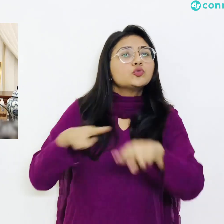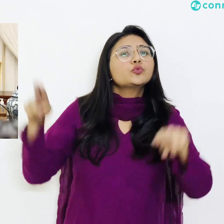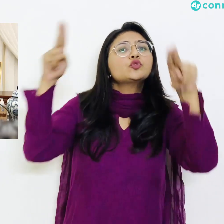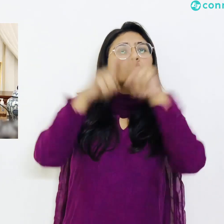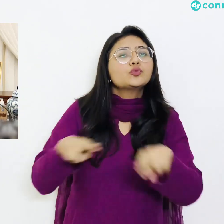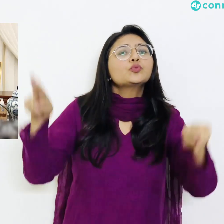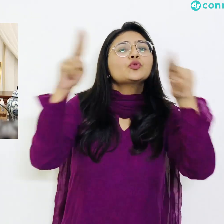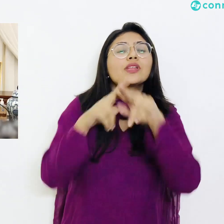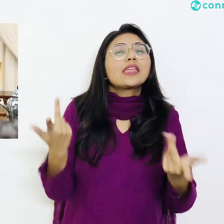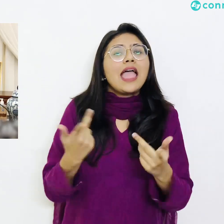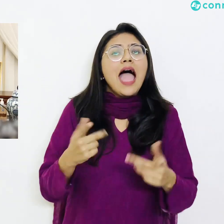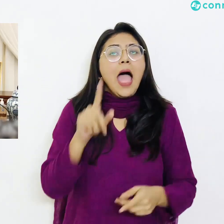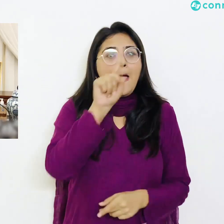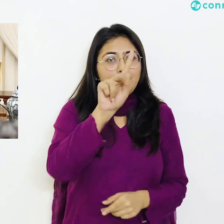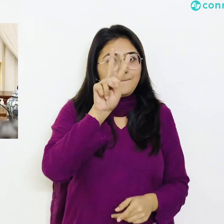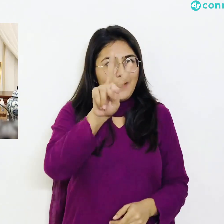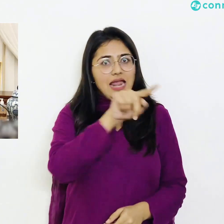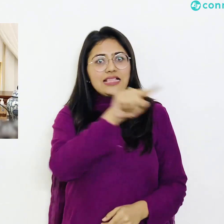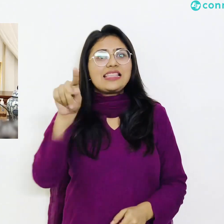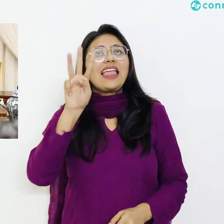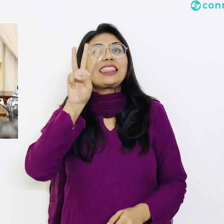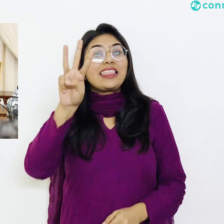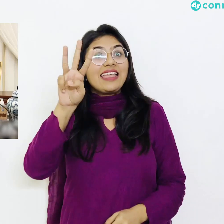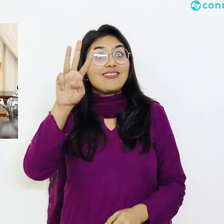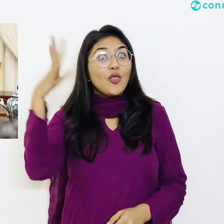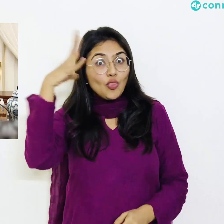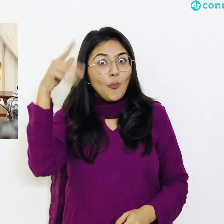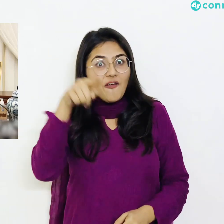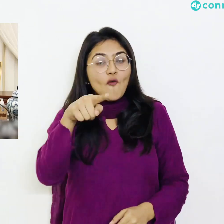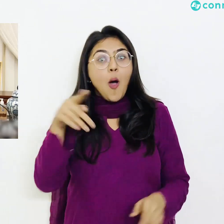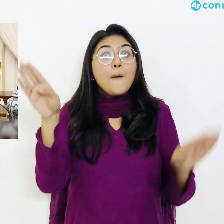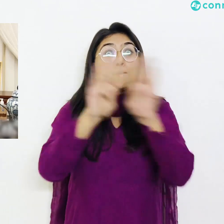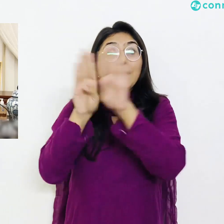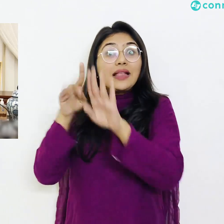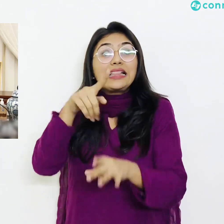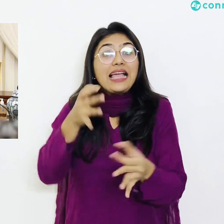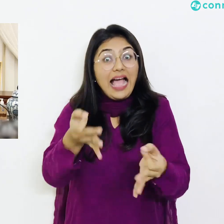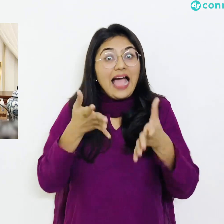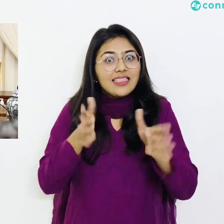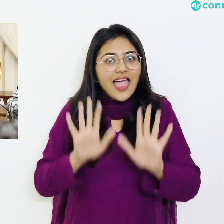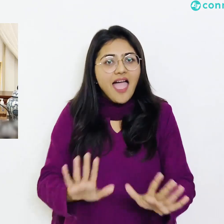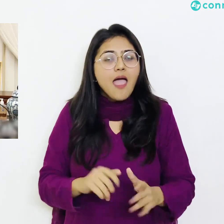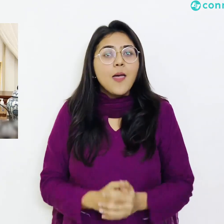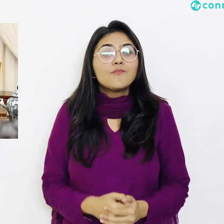بارہ سے تین بجے ایک سب کے سنگوہ لاک ڈاؤن کرتے ہیں مسجد میں جو متعین لوگ ہیں